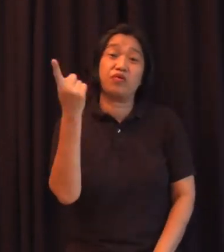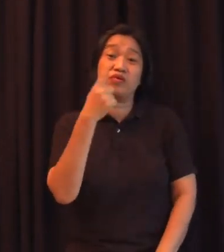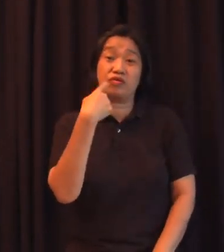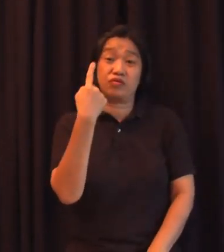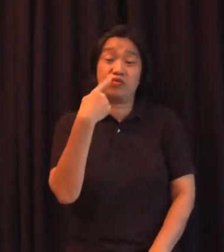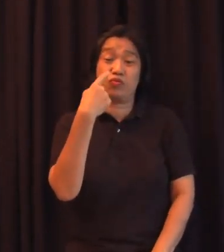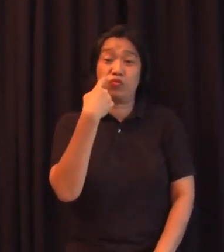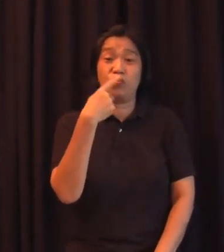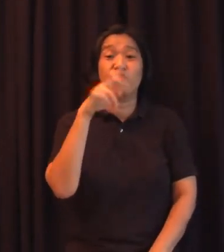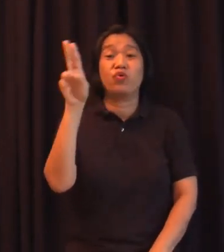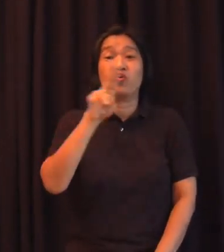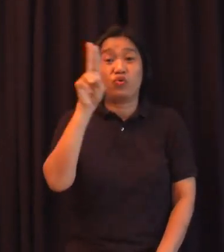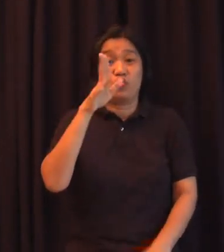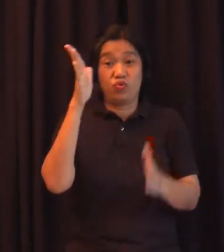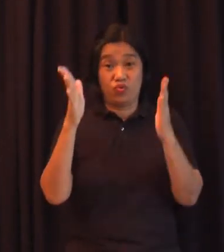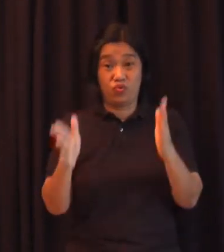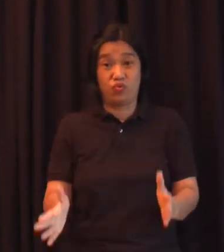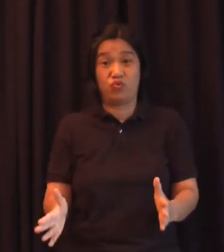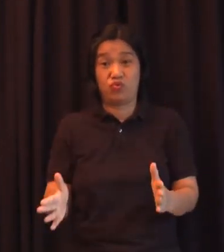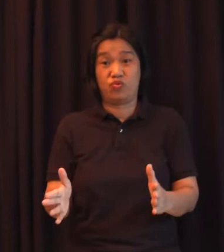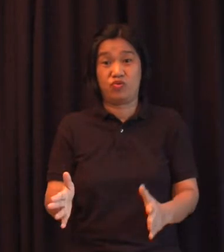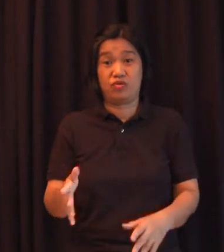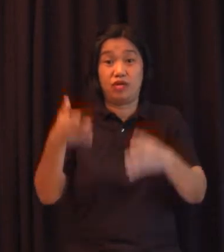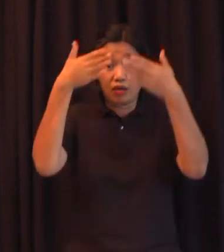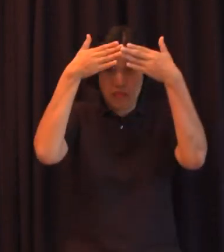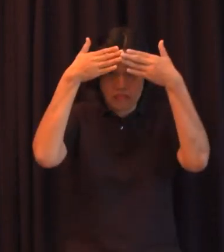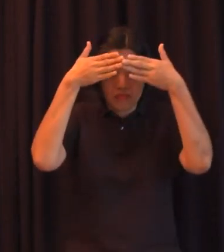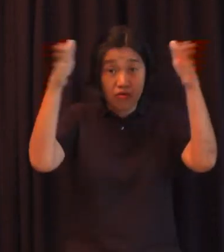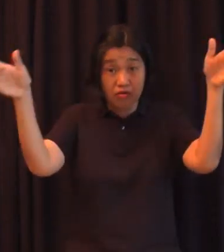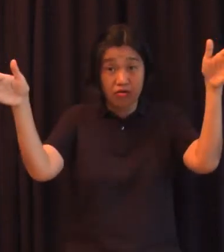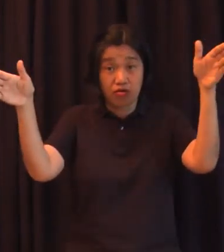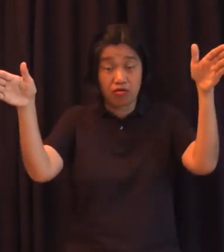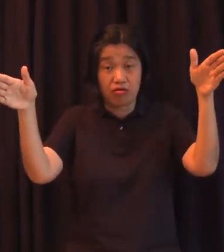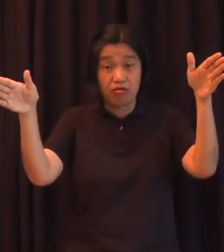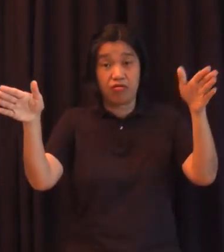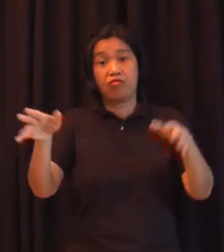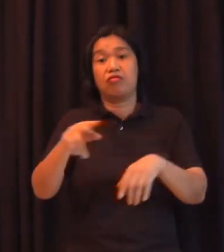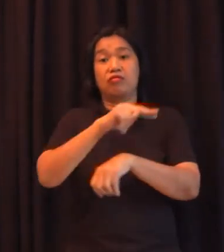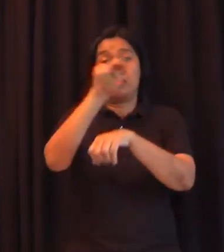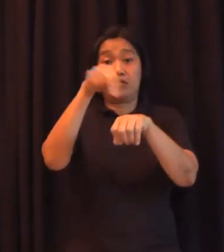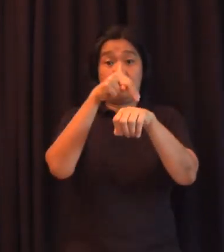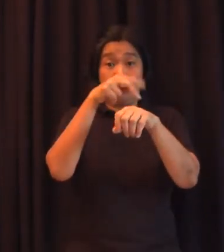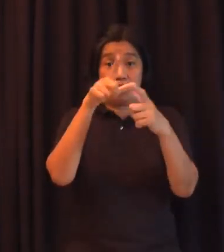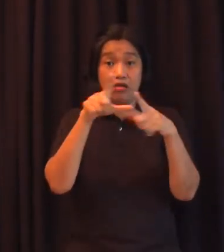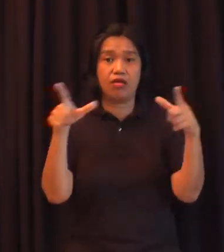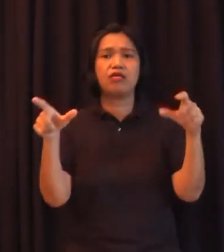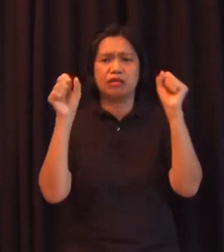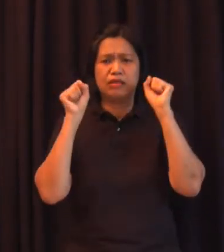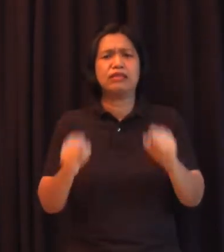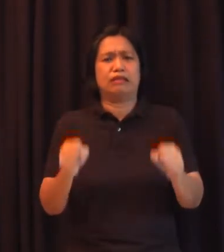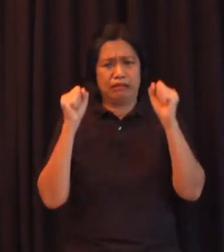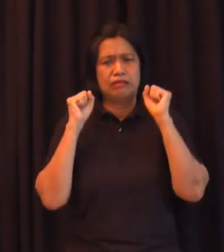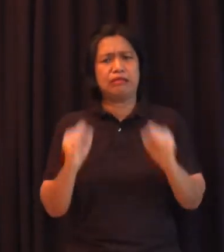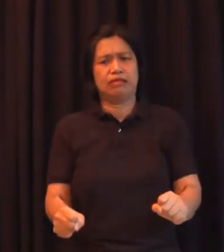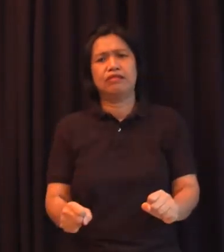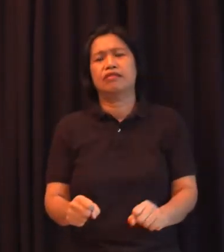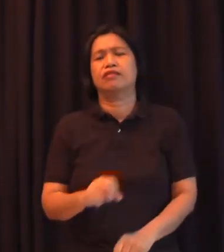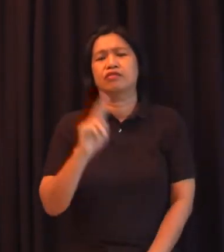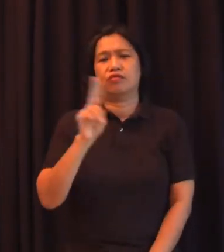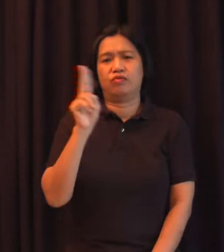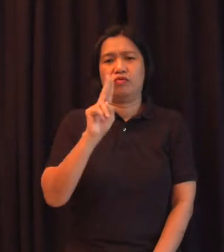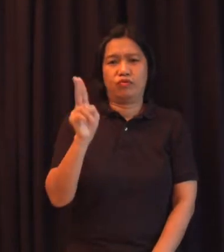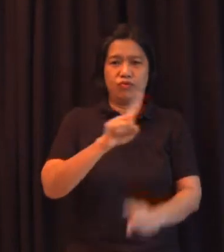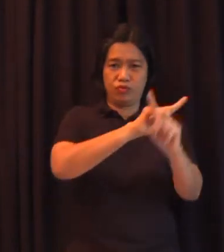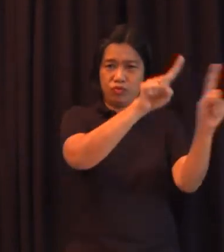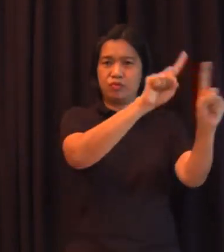yung isip ng gumagamit dun sa wikang pambansa na yun, makakaya't makakayang magamit itong katutubong